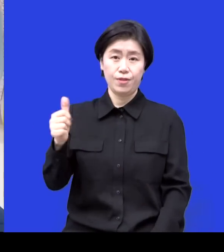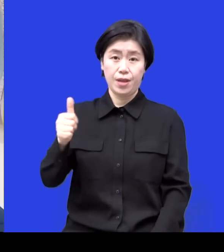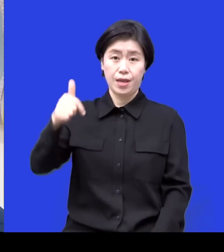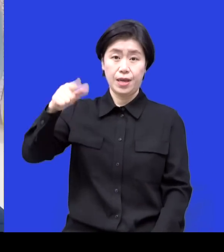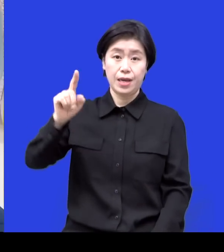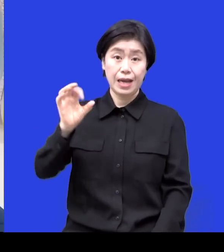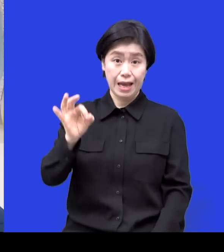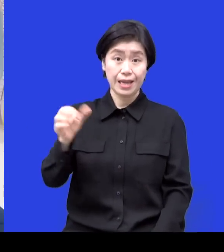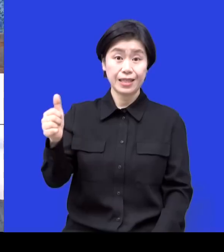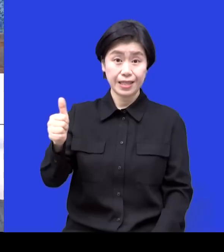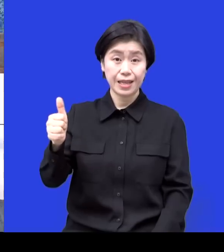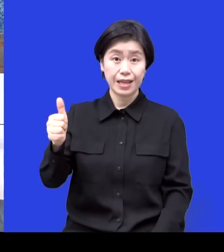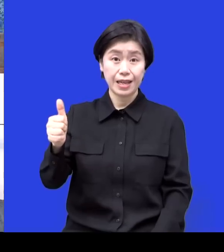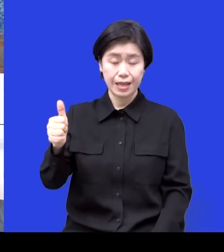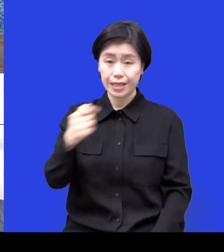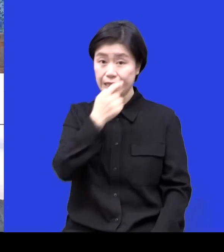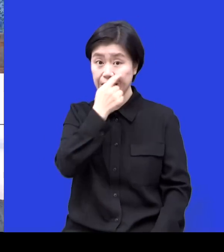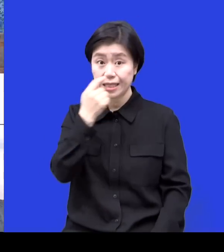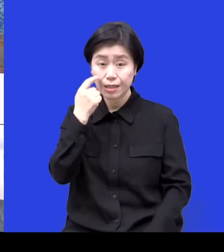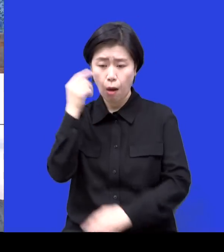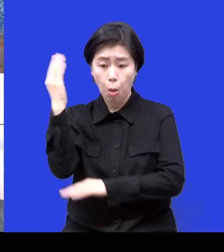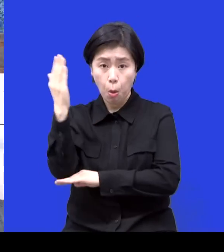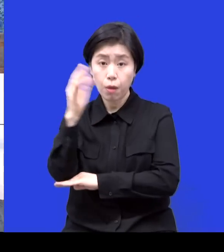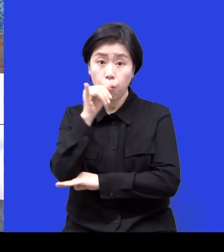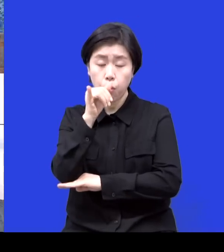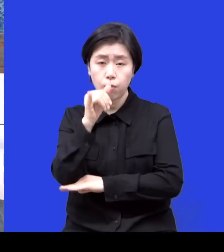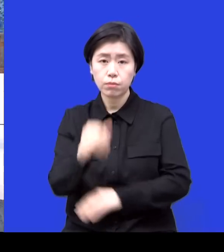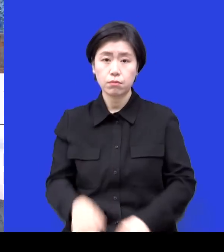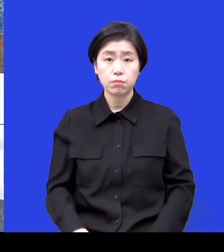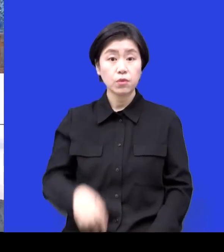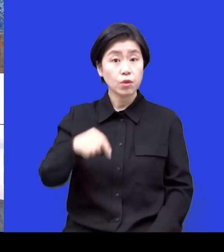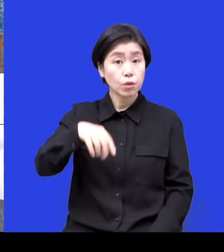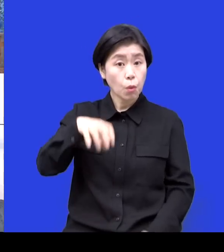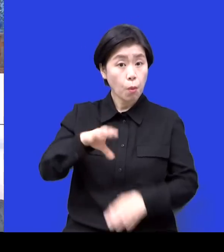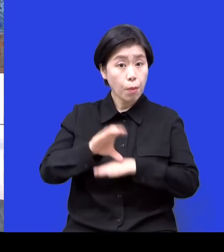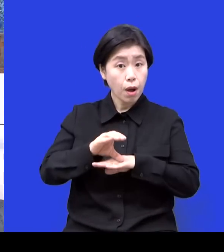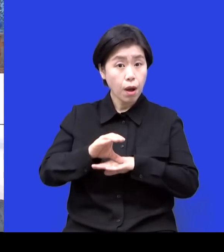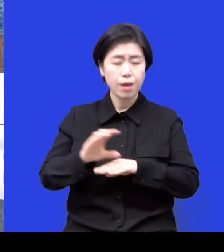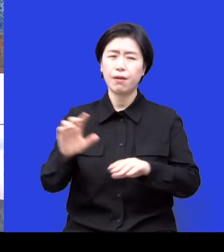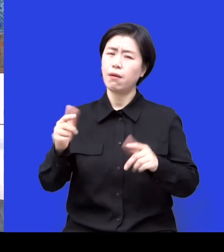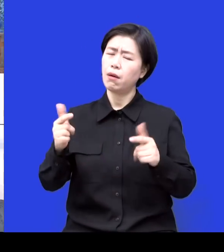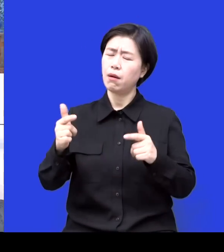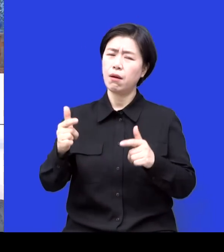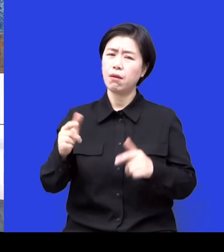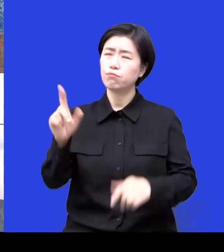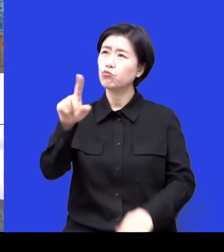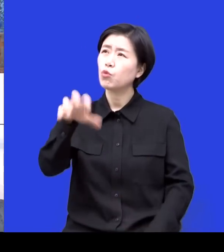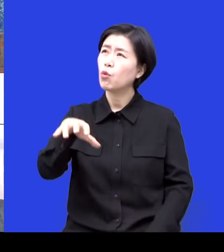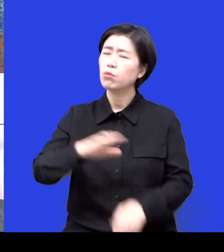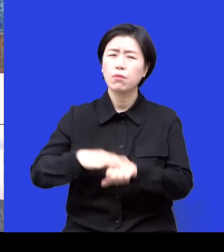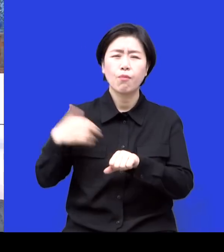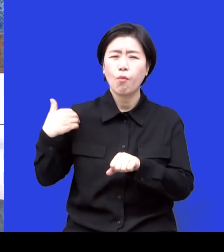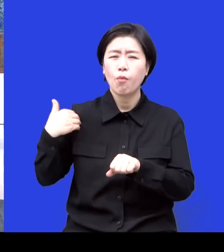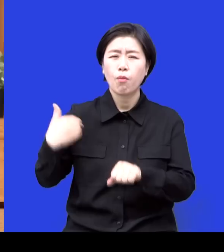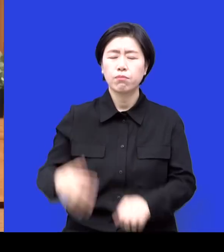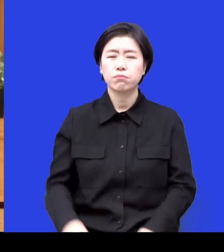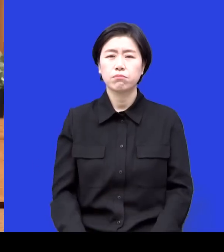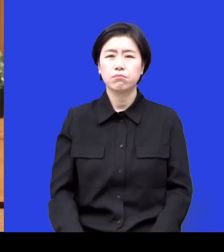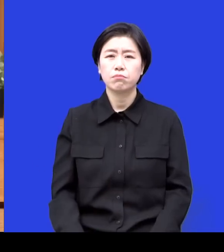간증을 하시는데 여기서 나온 건가요? 여기 아니요 그냥 어떤 강단에서 네 모자 쓰고 말씀을 하시는데 그게 언제쯤이에요?